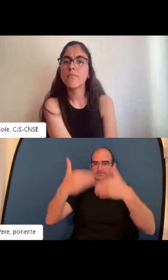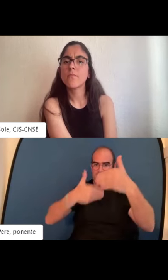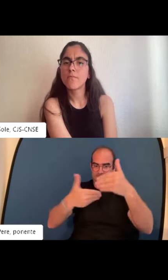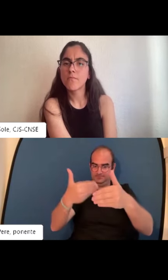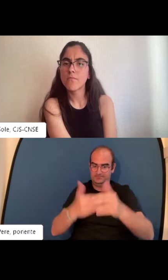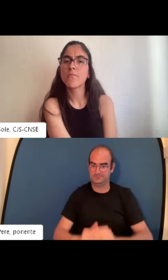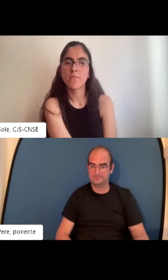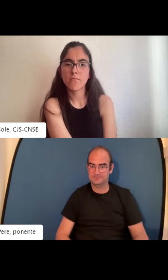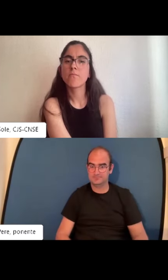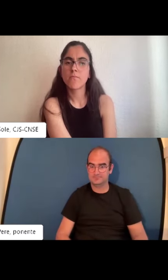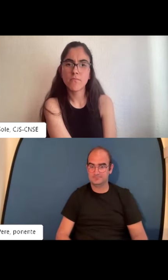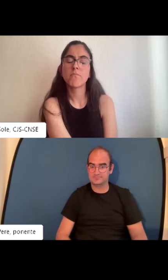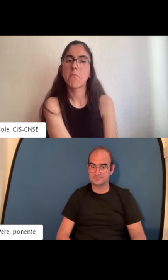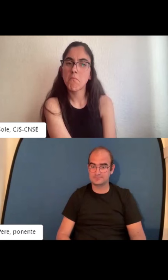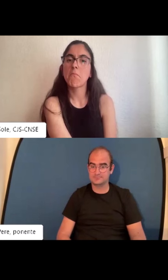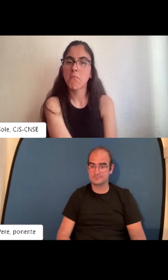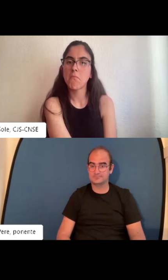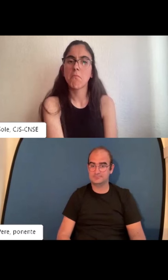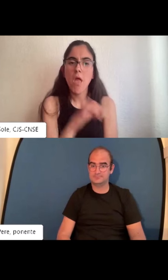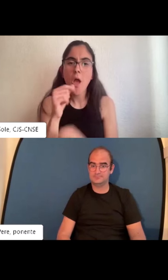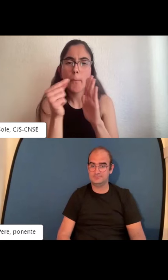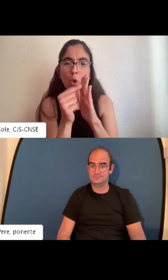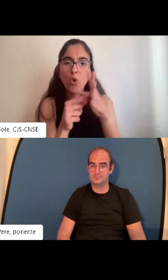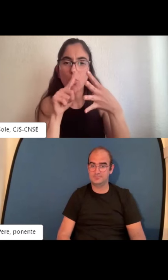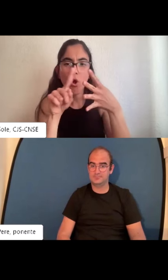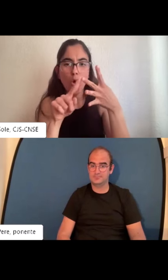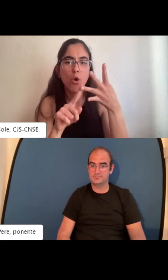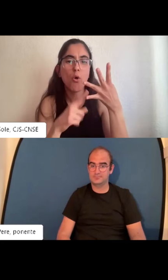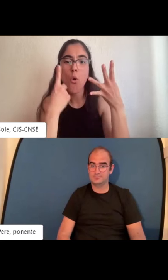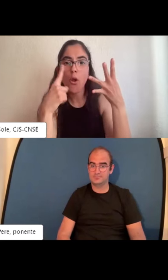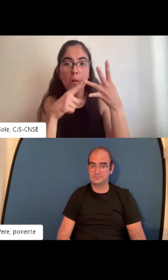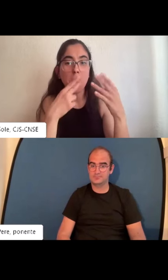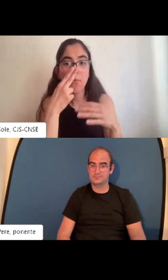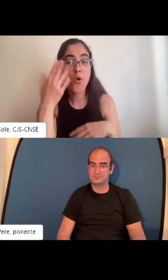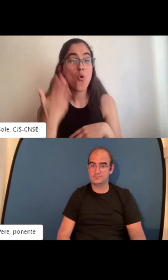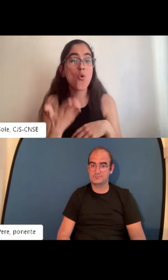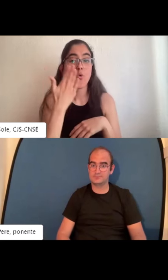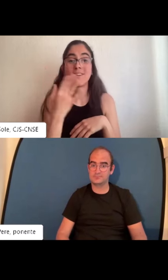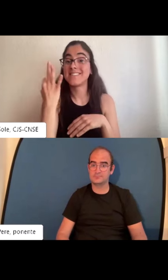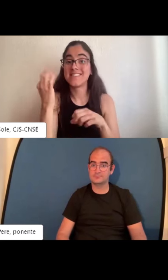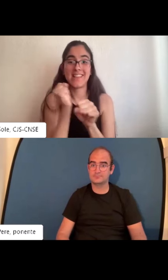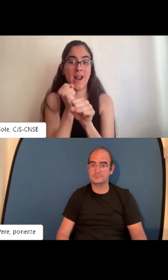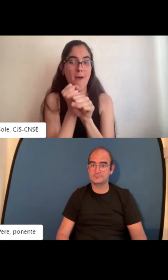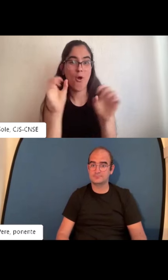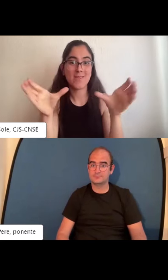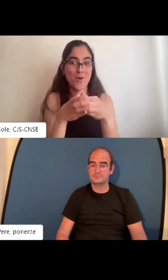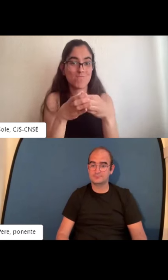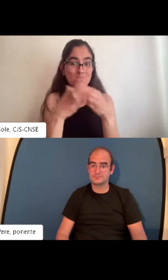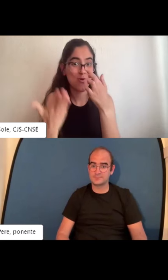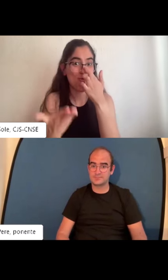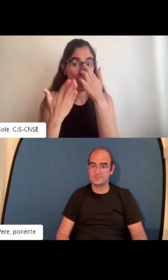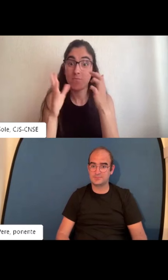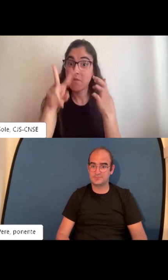son las 10 mejores habilidades para encontrar trabajo que se decidieron en 2025. Me resulta muy